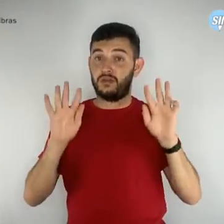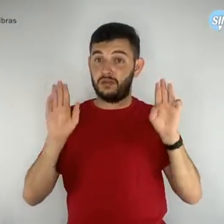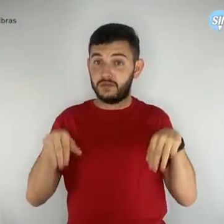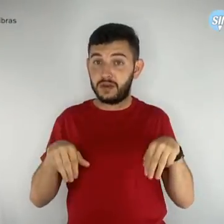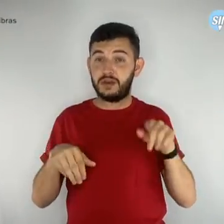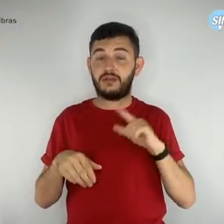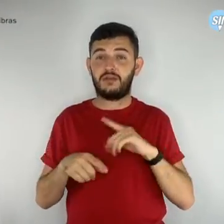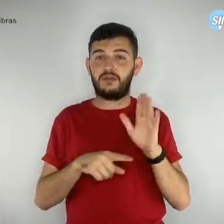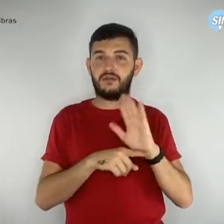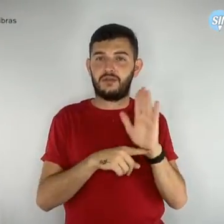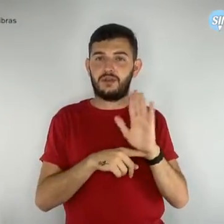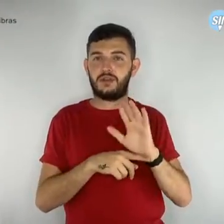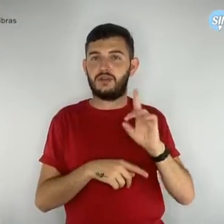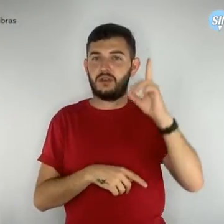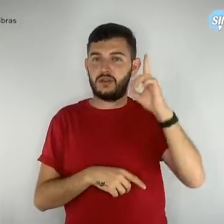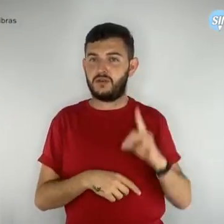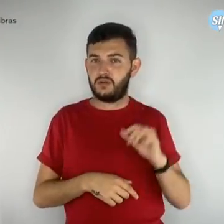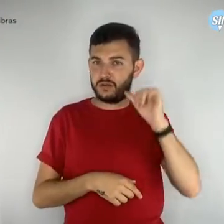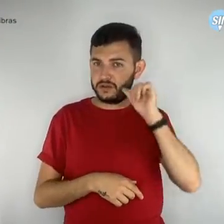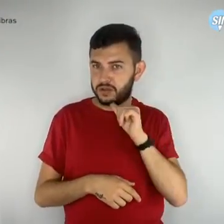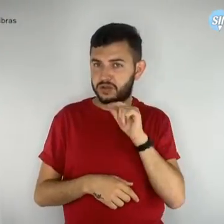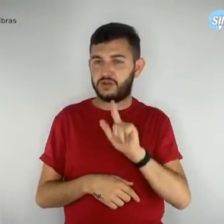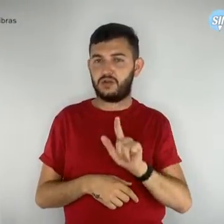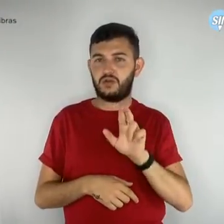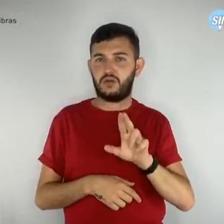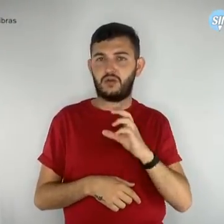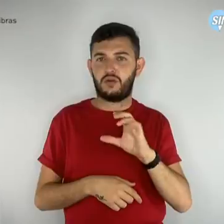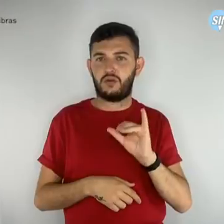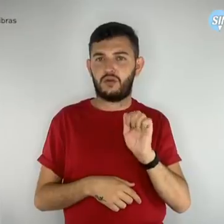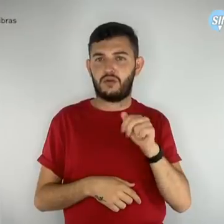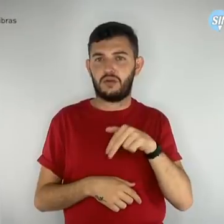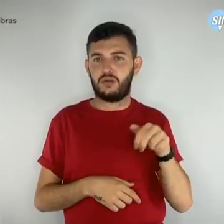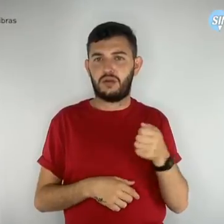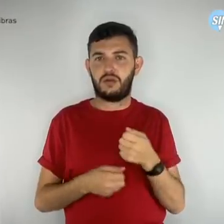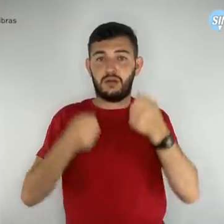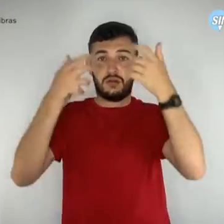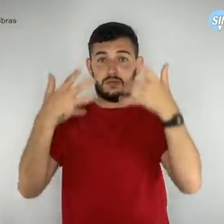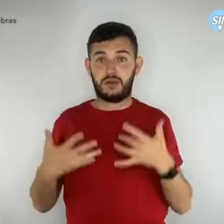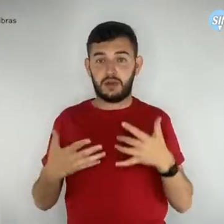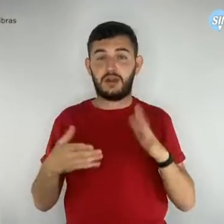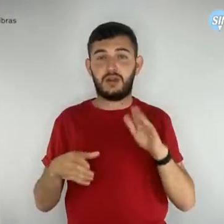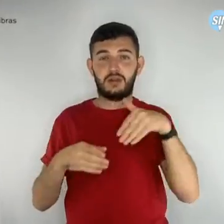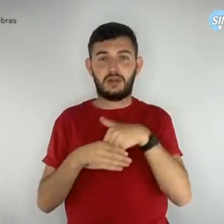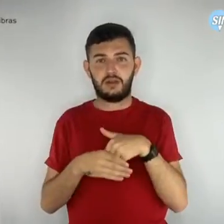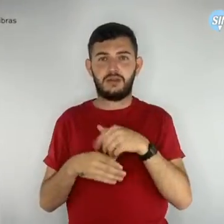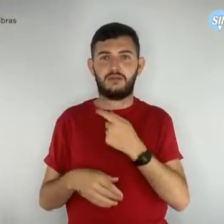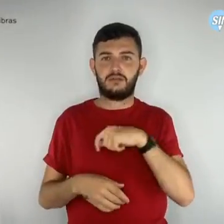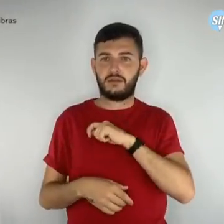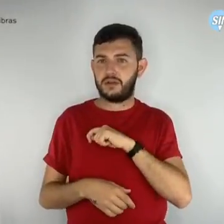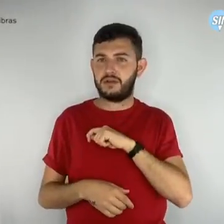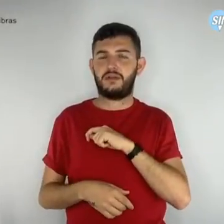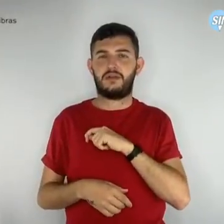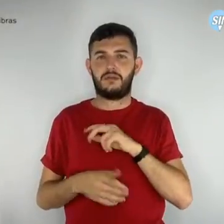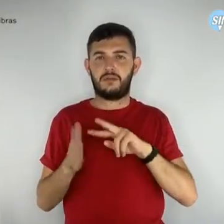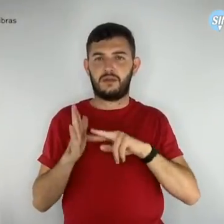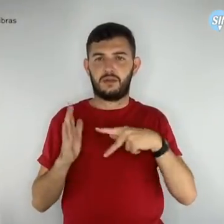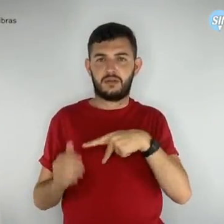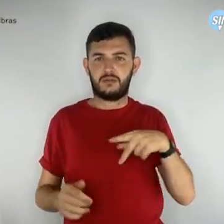sobre a importância da eleição de delegados para o sindicato. Confira o passo a passo abaixo.